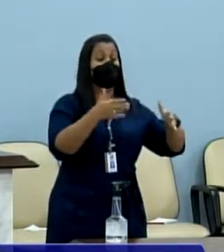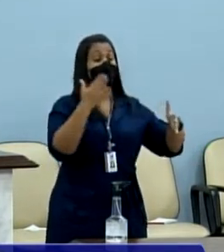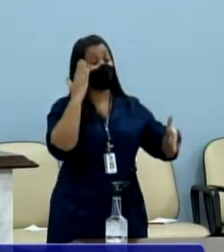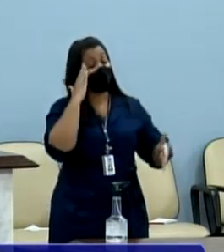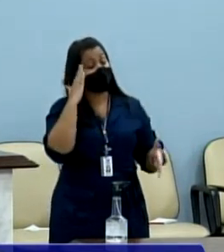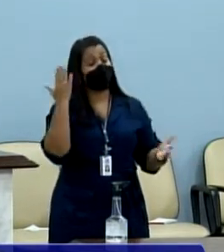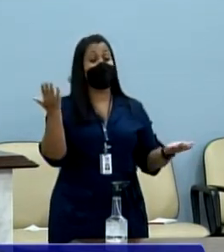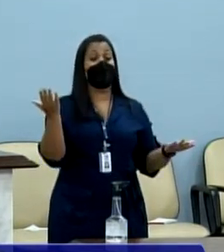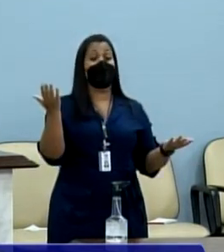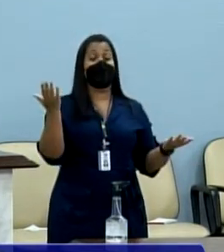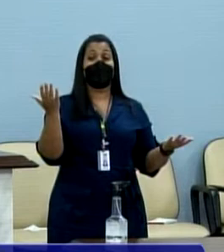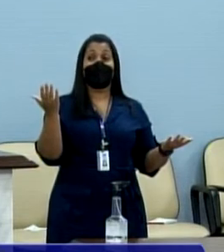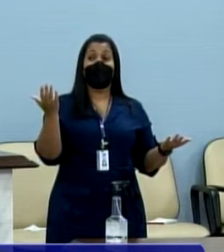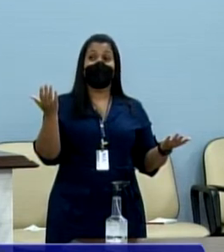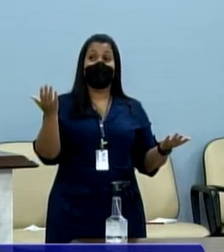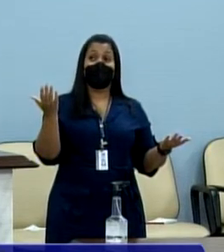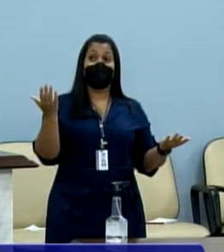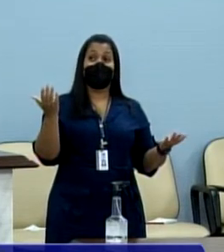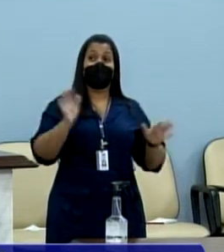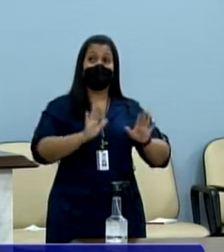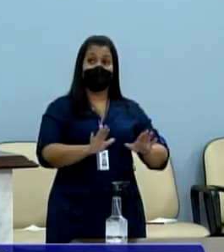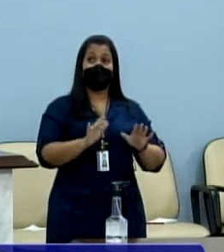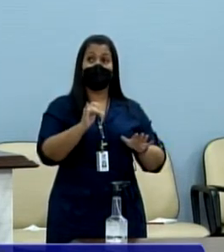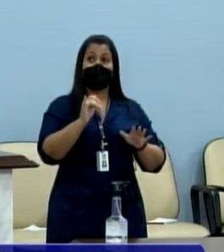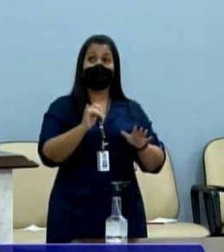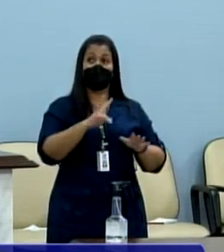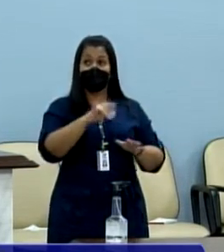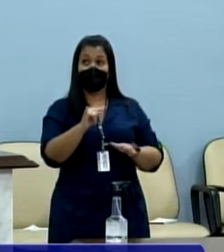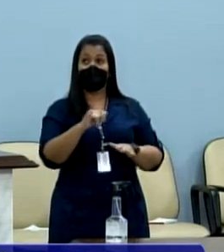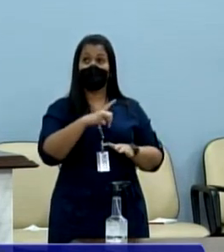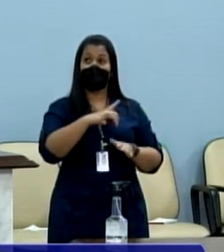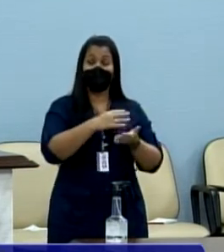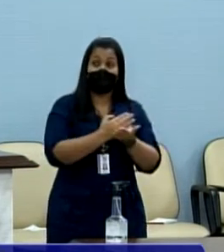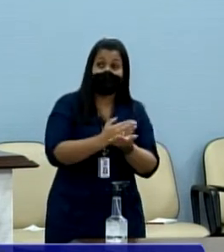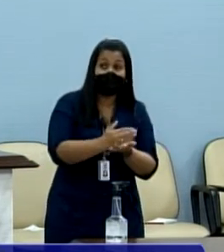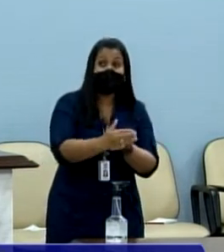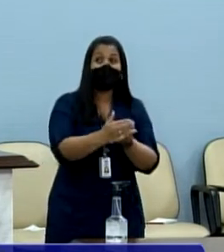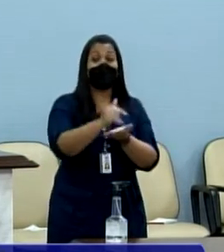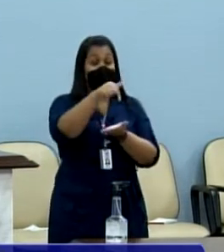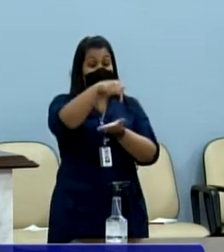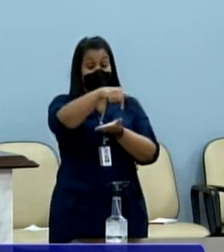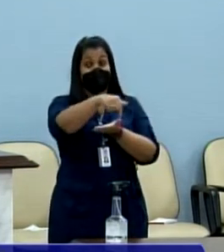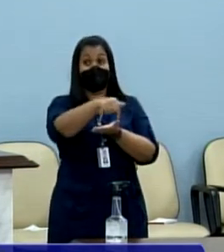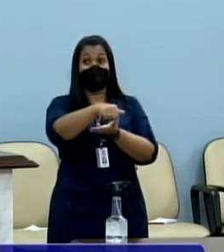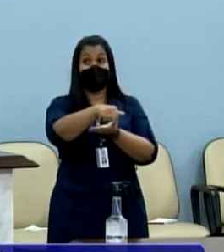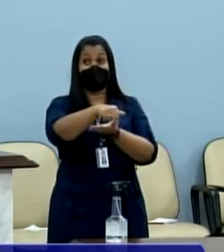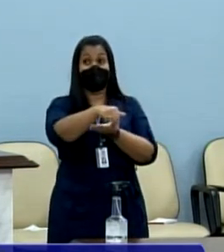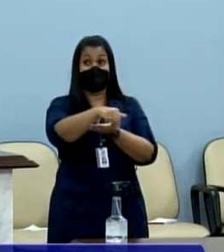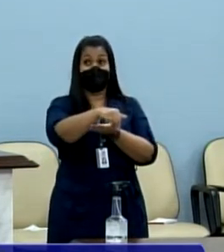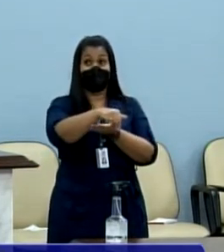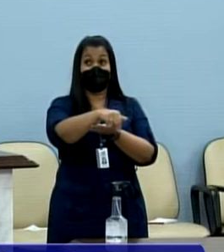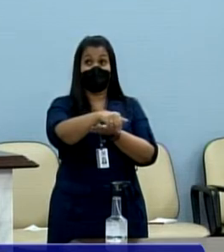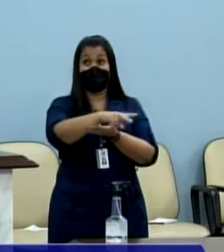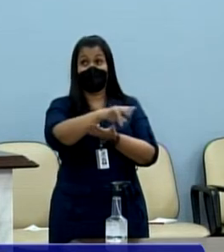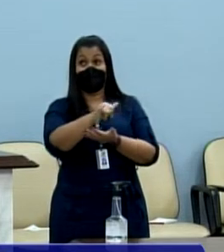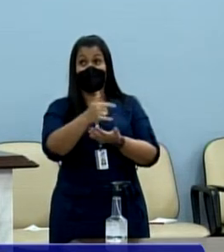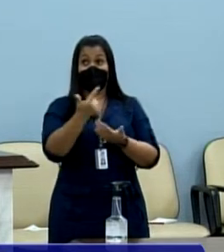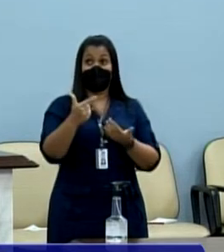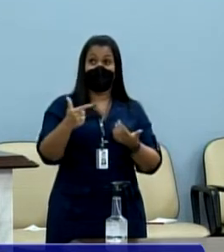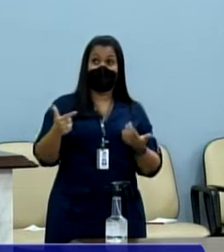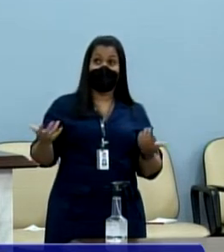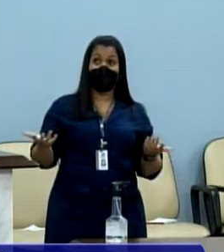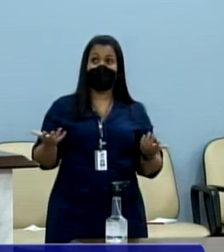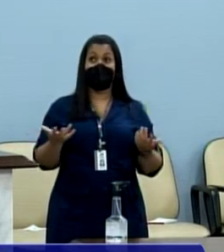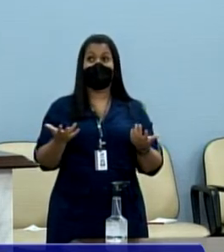aumentados, as reuniões ocorrerão inicialmente nesta casa, não havendo nenhuma oneração com o local,